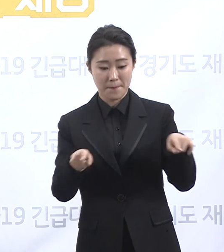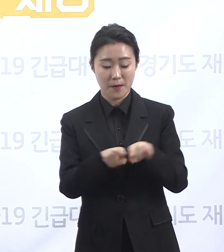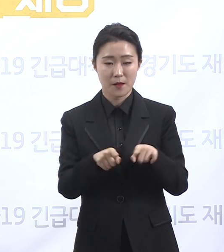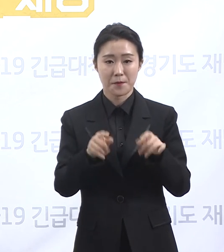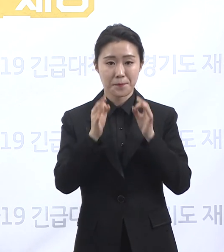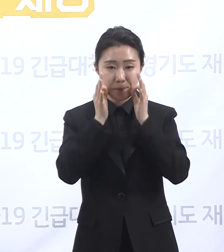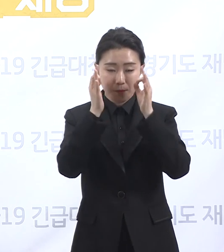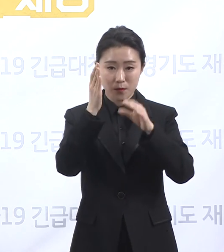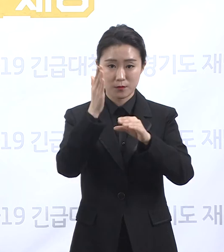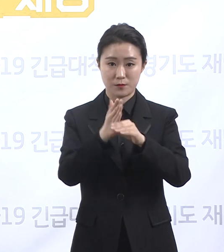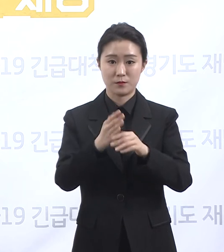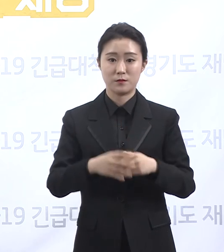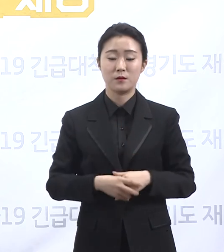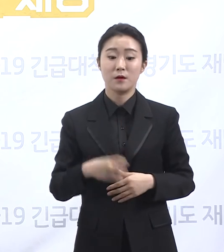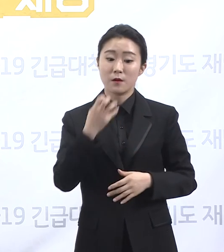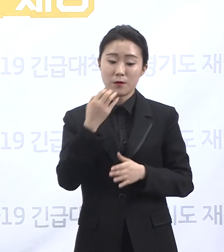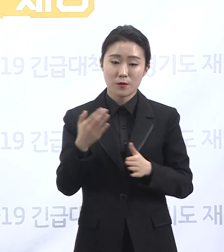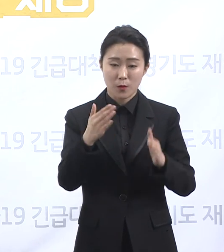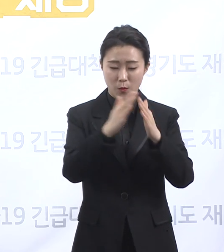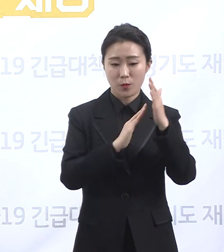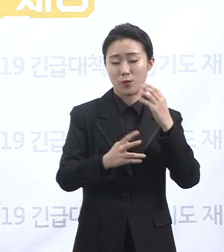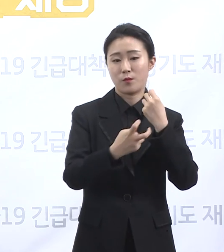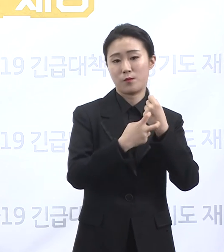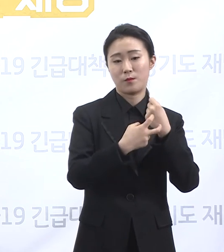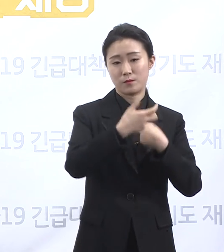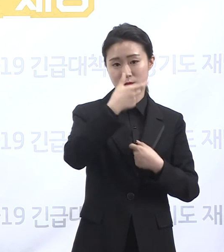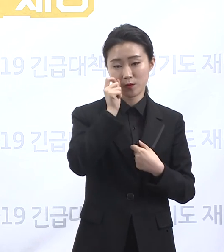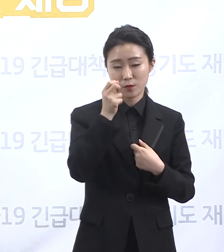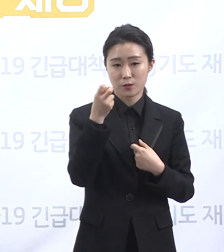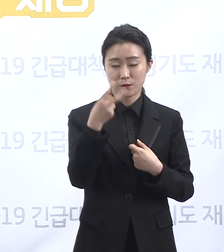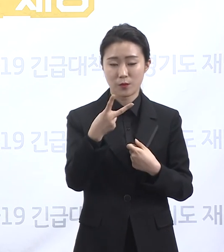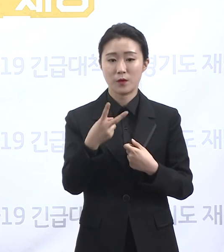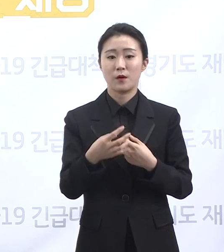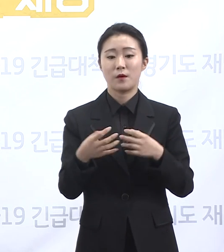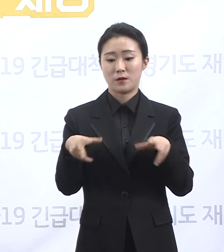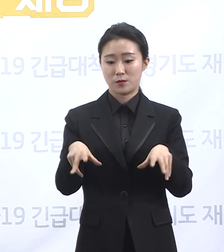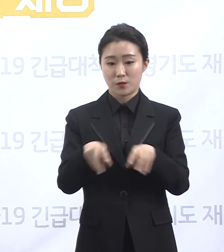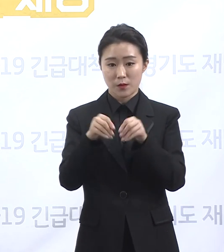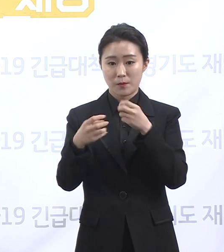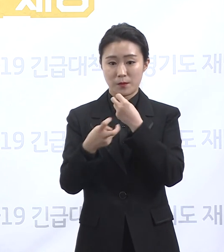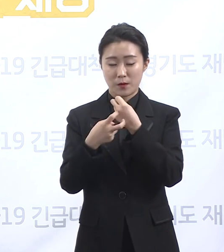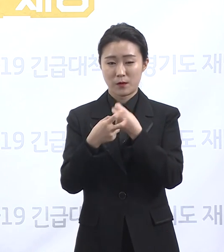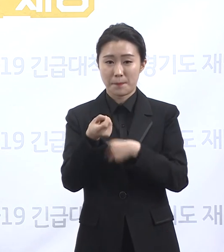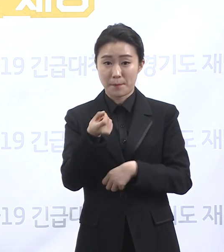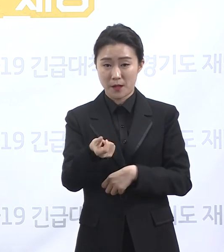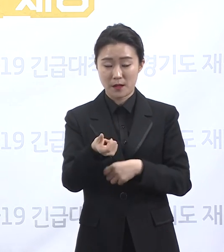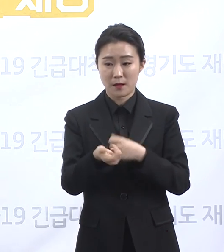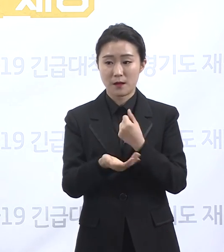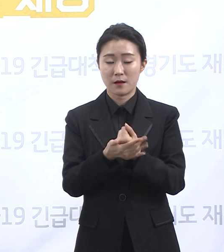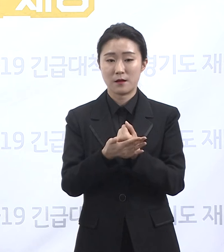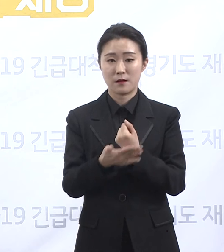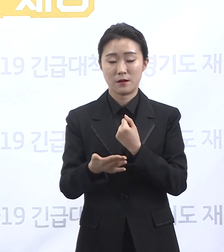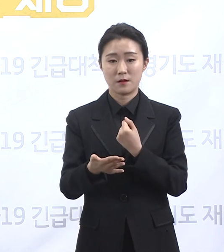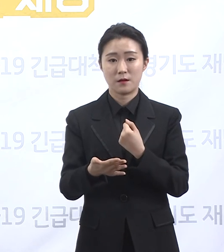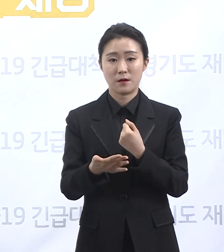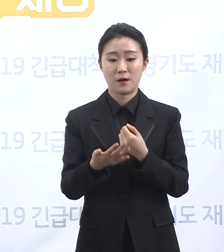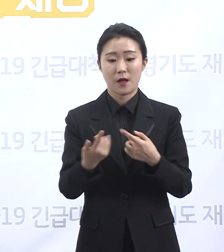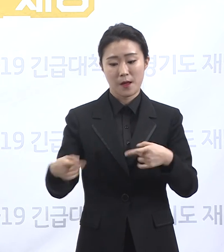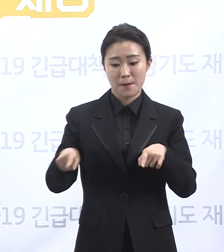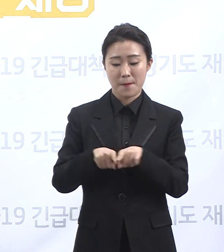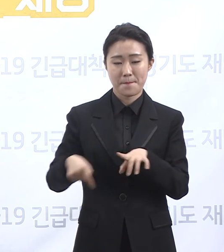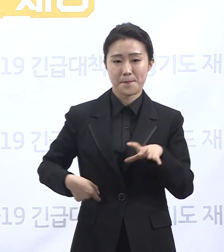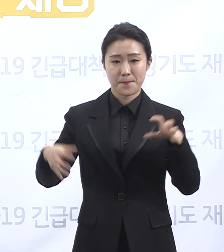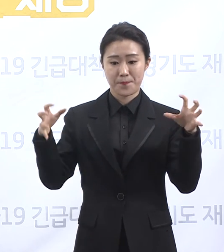적고 또한 병원 규모가 작아 민관의료기관들과 협력이 중요합니다. 따라서 공공의료기관과